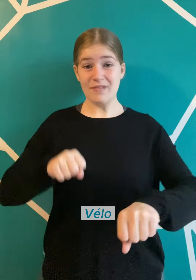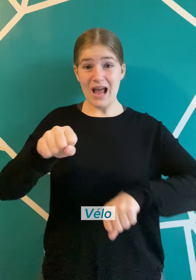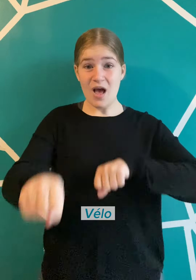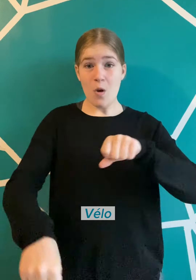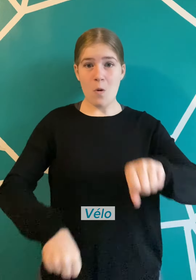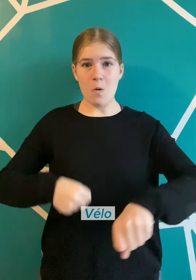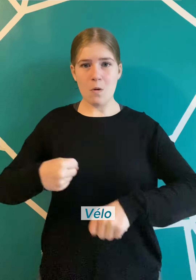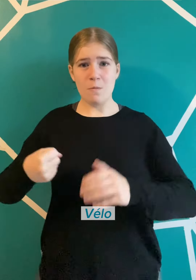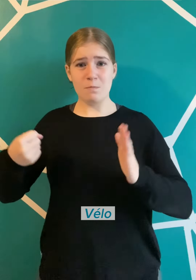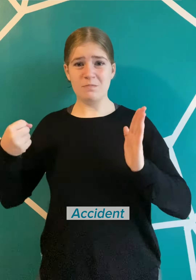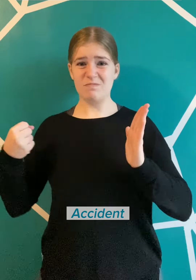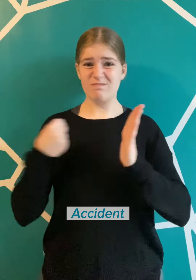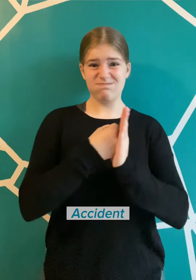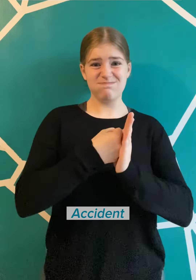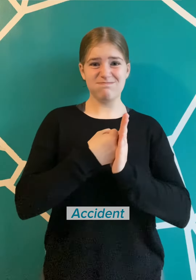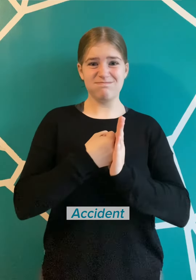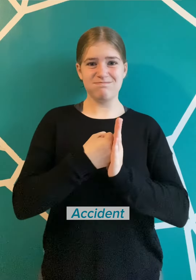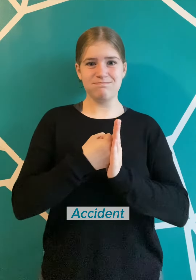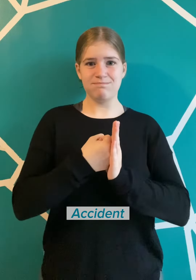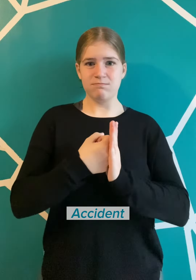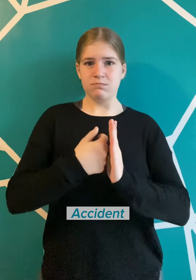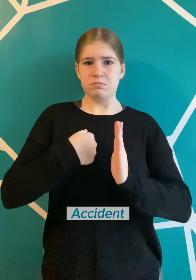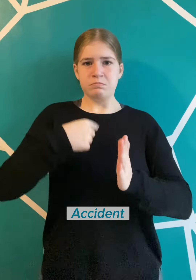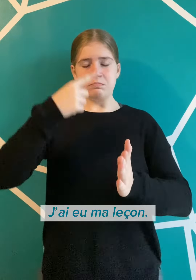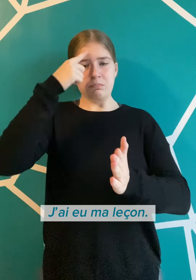J'ai eu un accident de vélo. J'ai eu ma leçon.